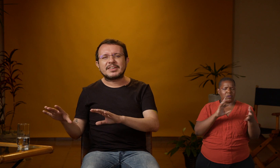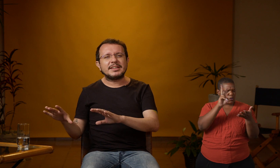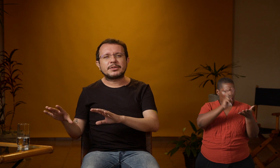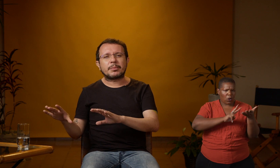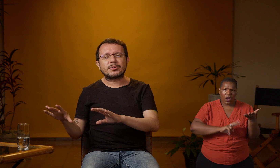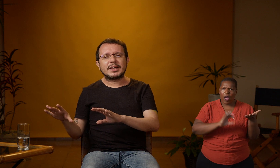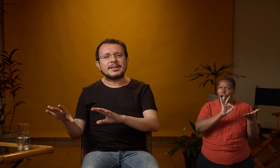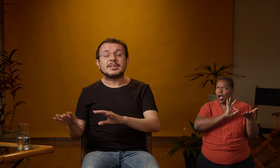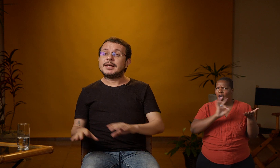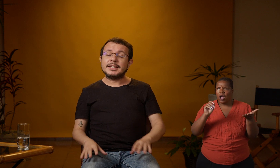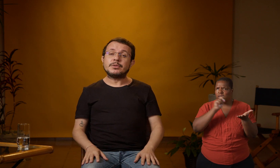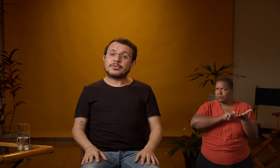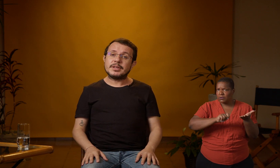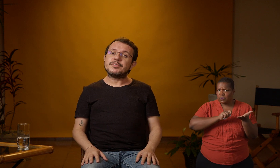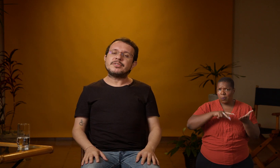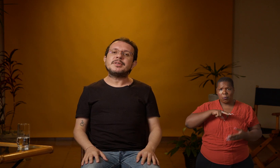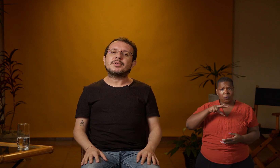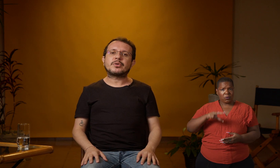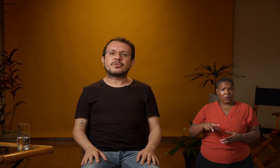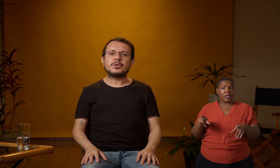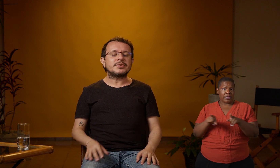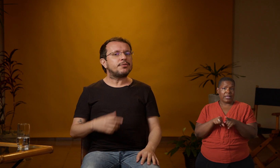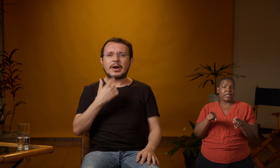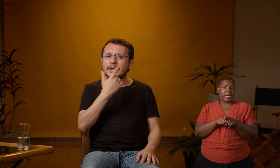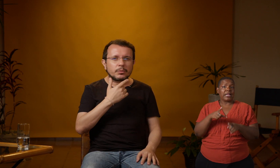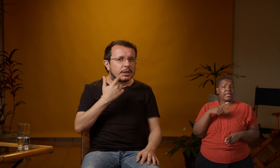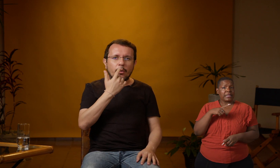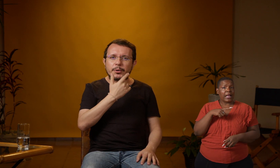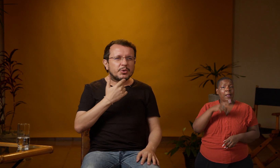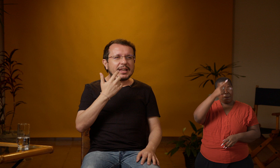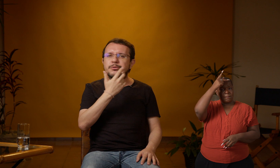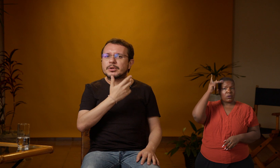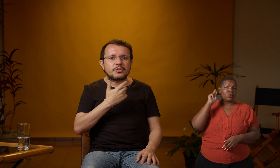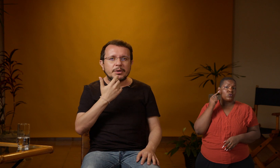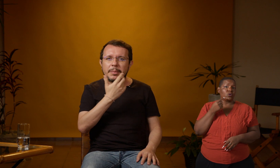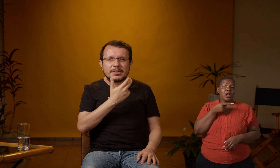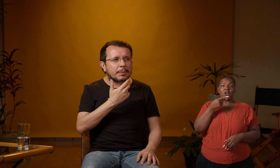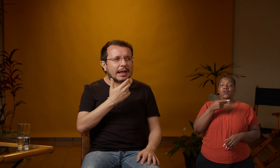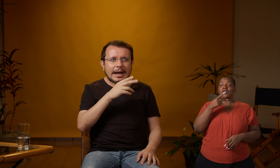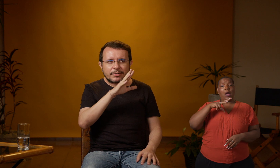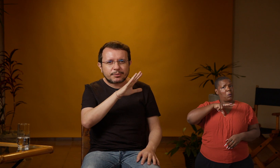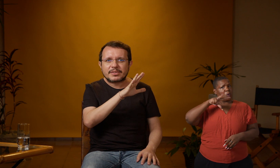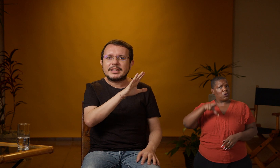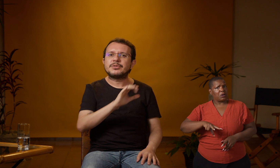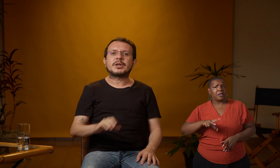escrita do português. E, inclusive, existem pessoas surdas que falam o português, pronunciam bem as palavras, fazem leitura